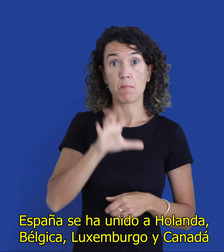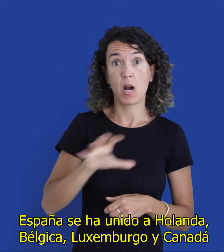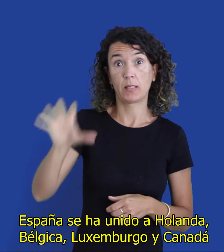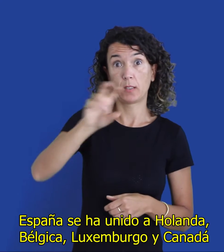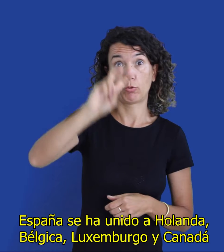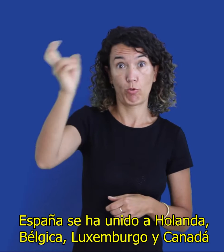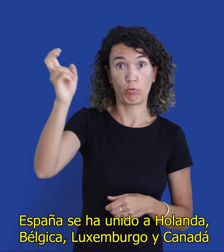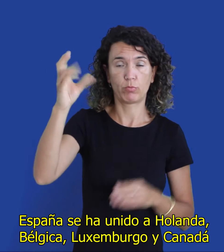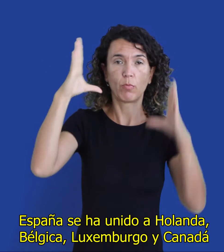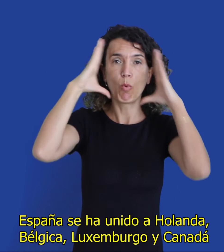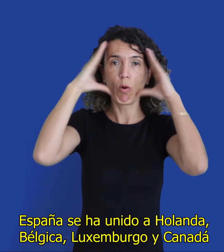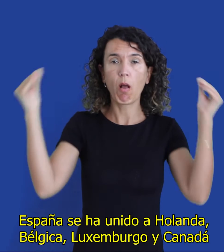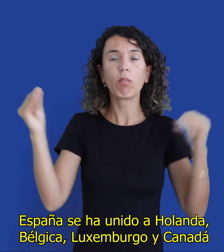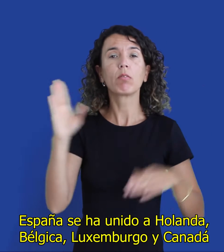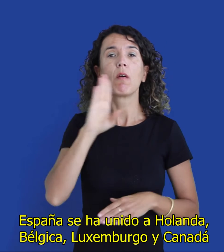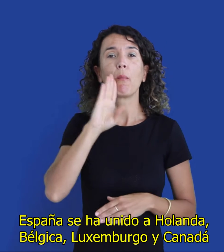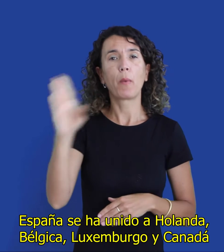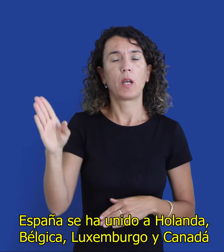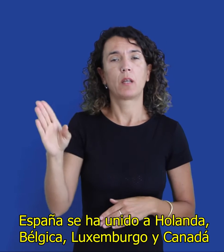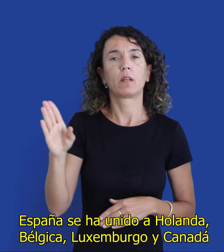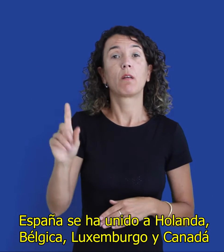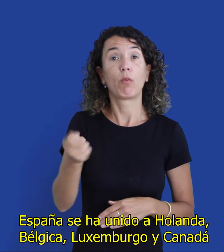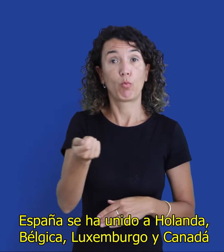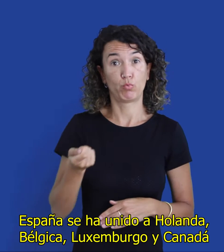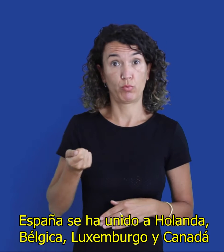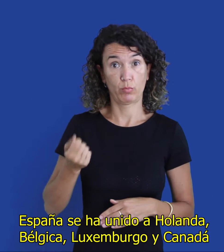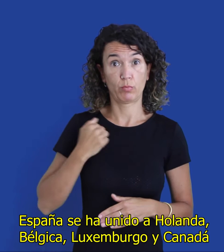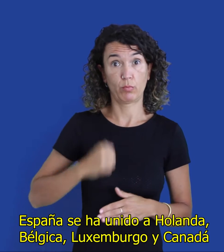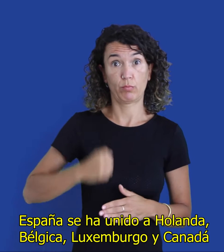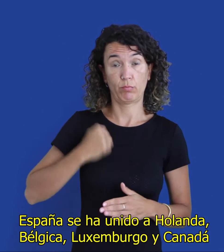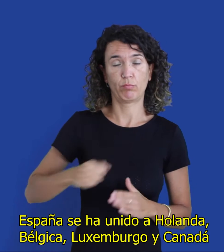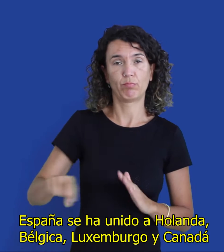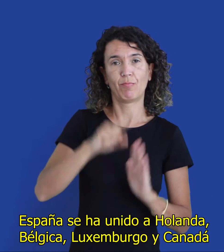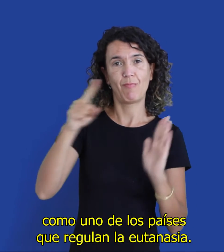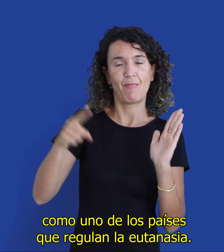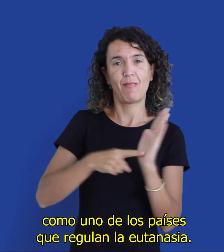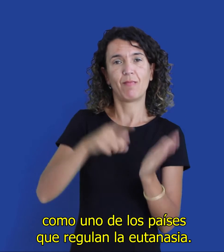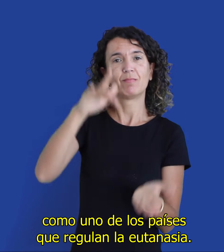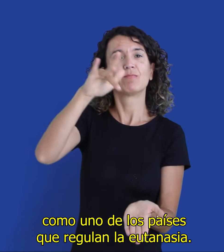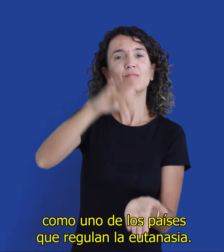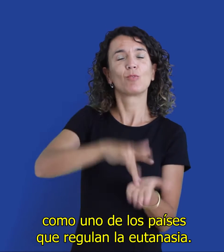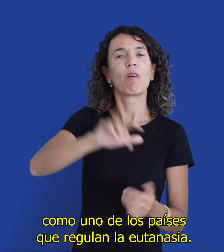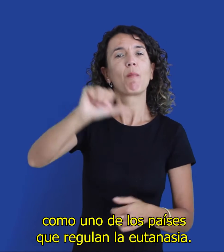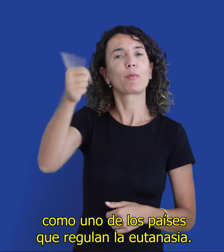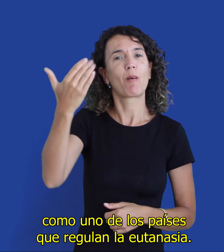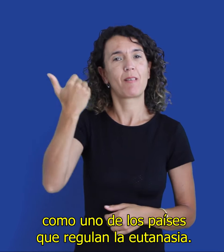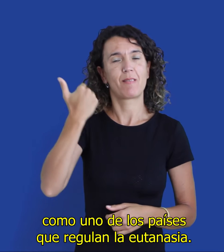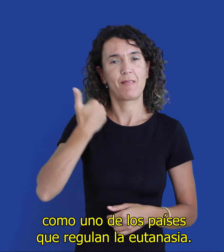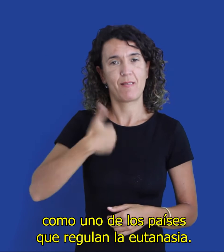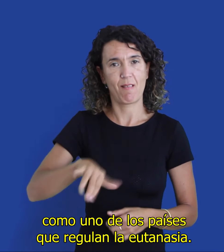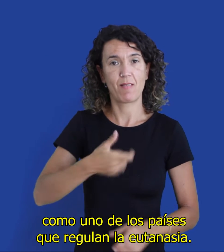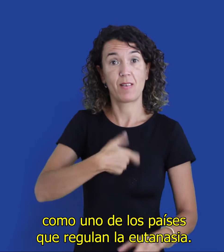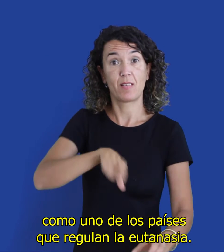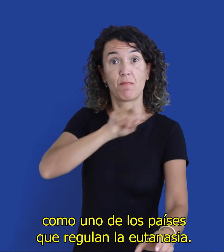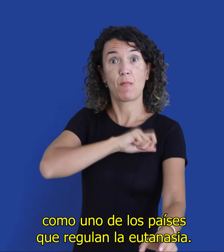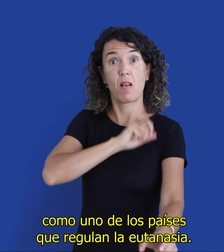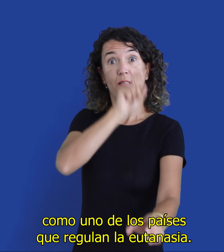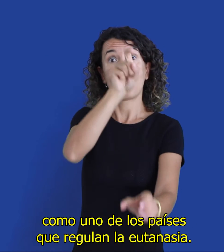España se ha unido a Holanda, Bélgica, Luxemburgo y Canadá como uno de los países que regula la